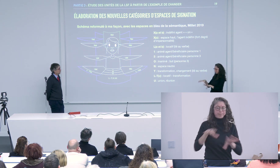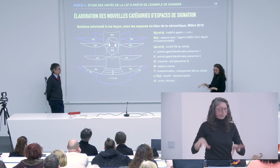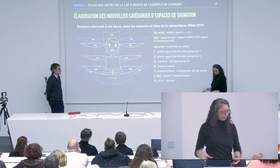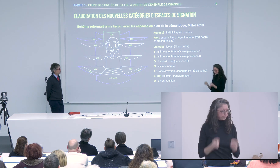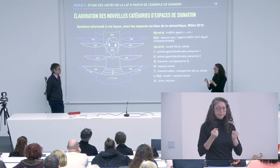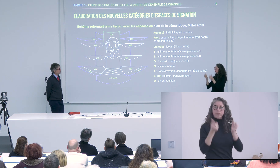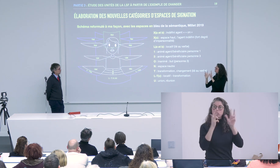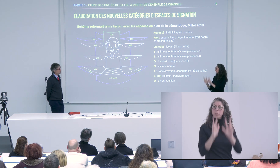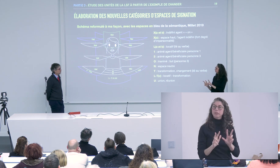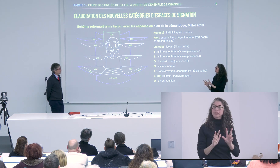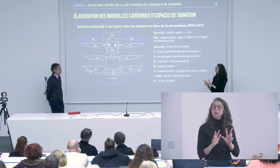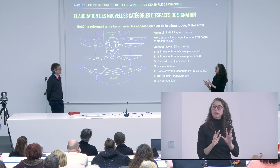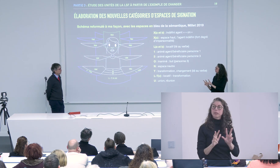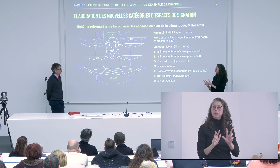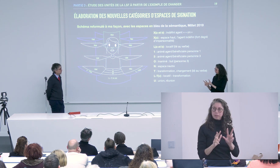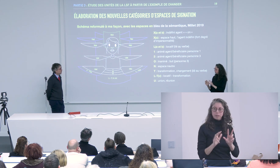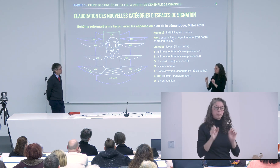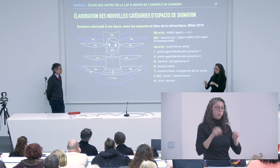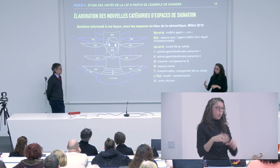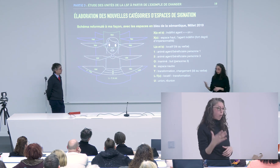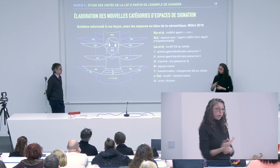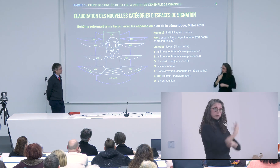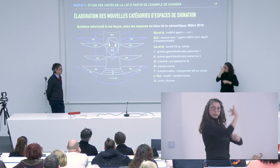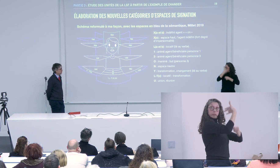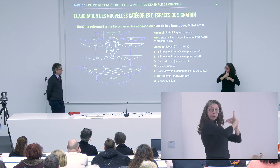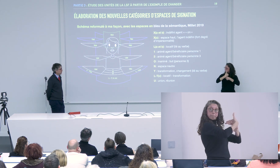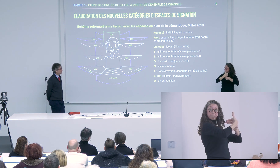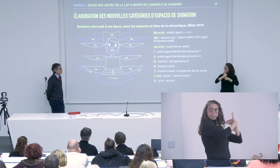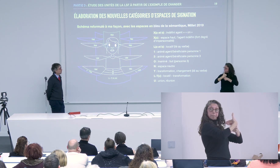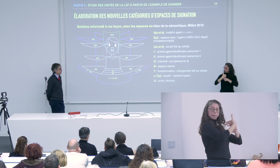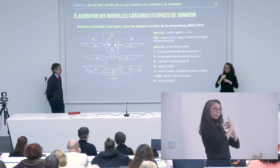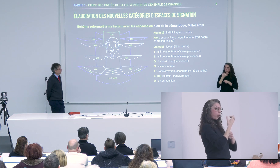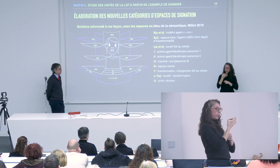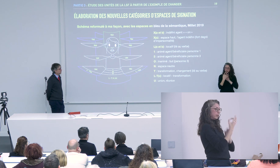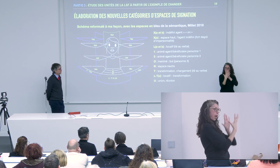et moi je souhaiterais vraiment travailler avec une personne compétente en informatique